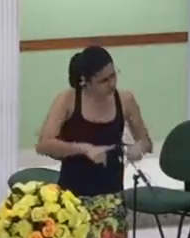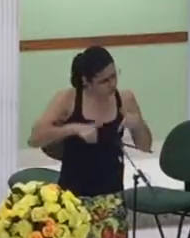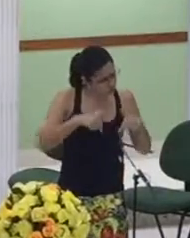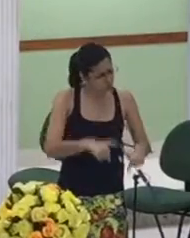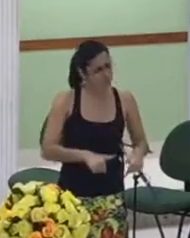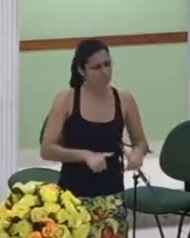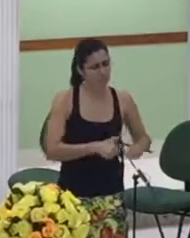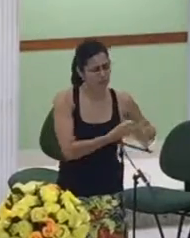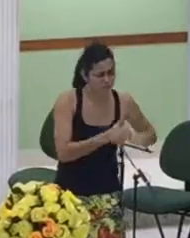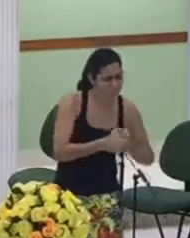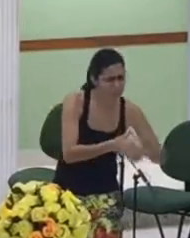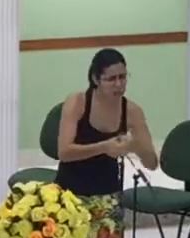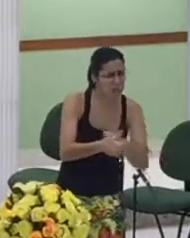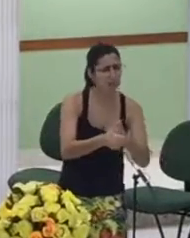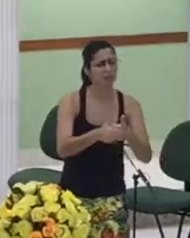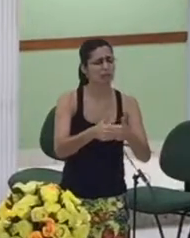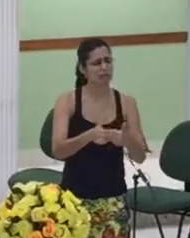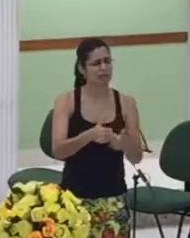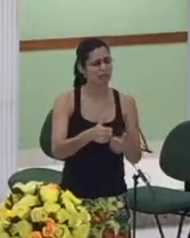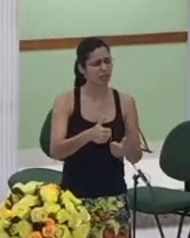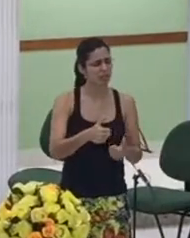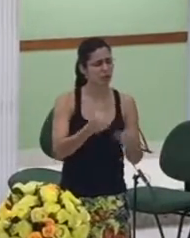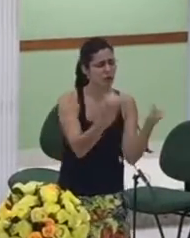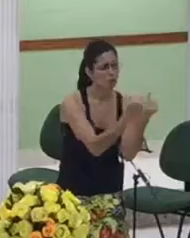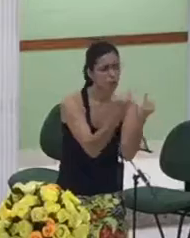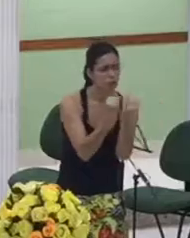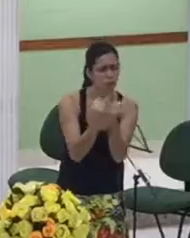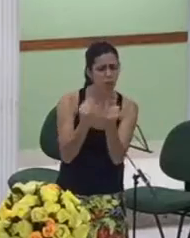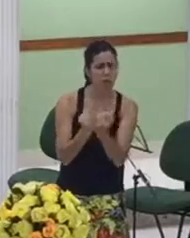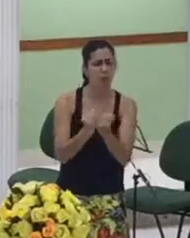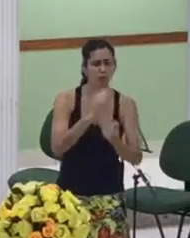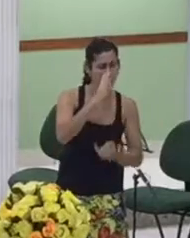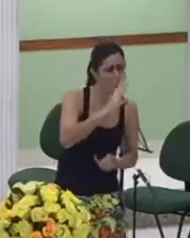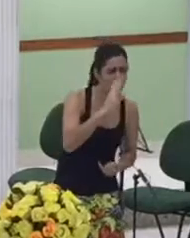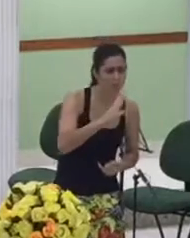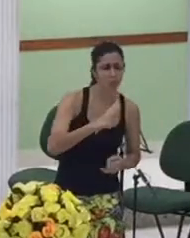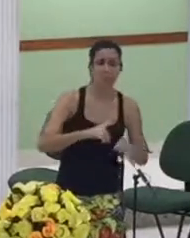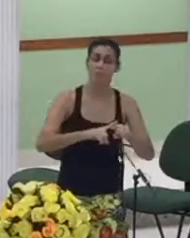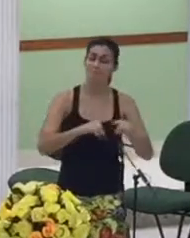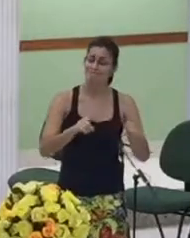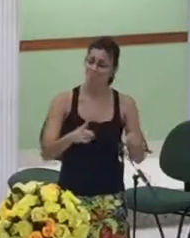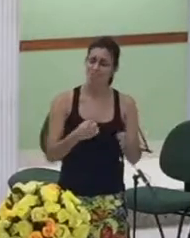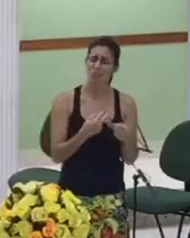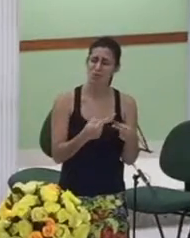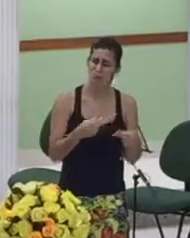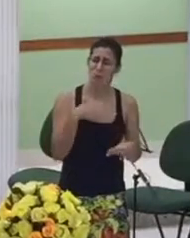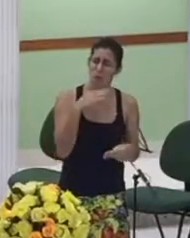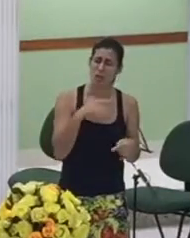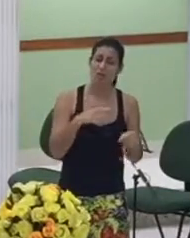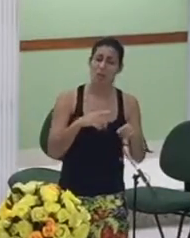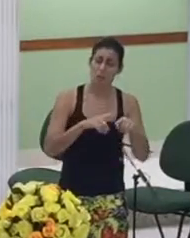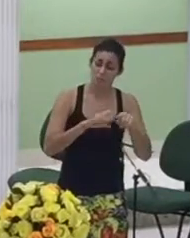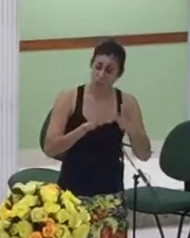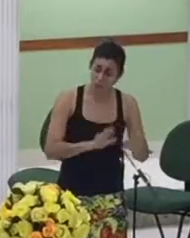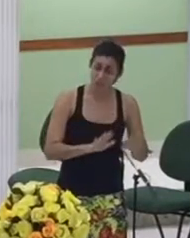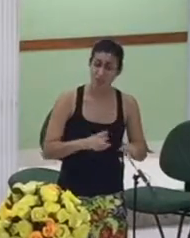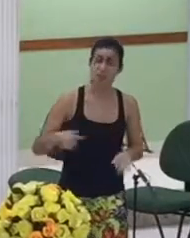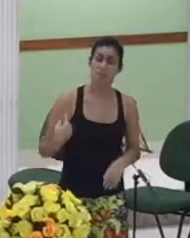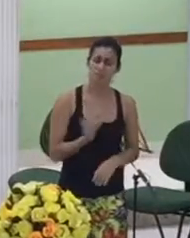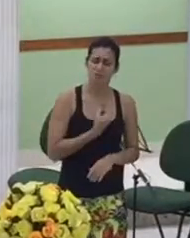difamação quantas coisas ruins senhor mas nós sabemos que o senhor olha com elas nós rogamos senhor por